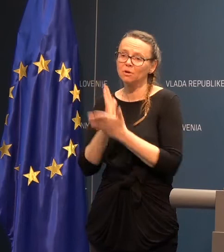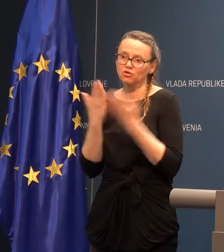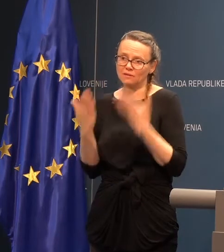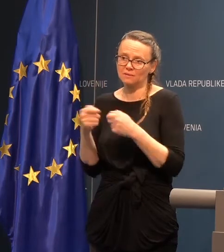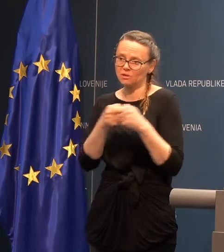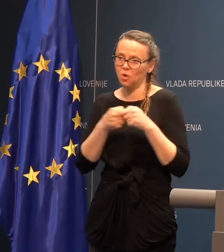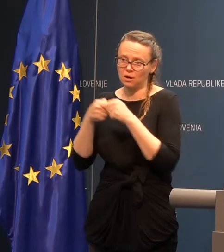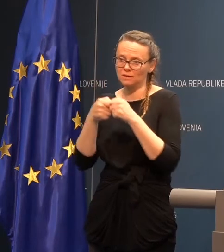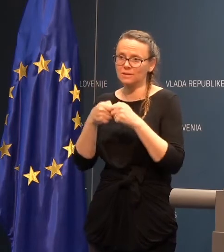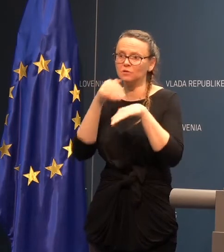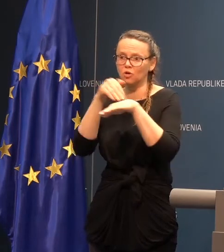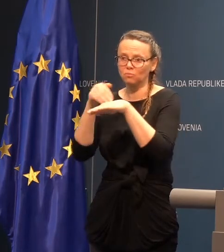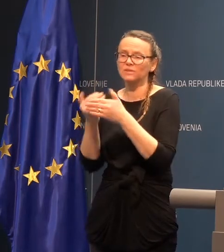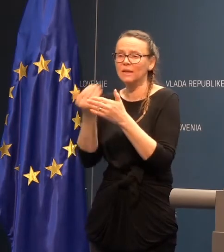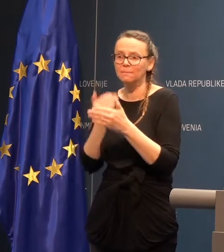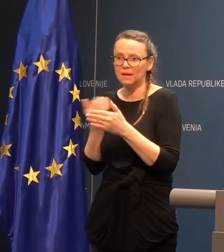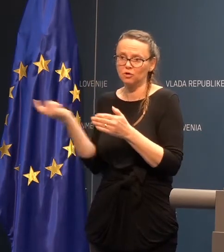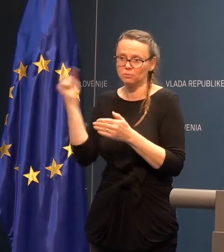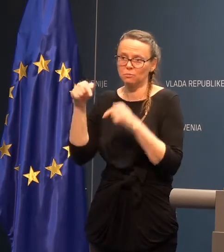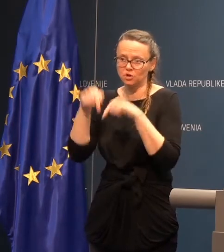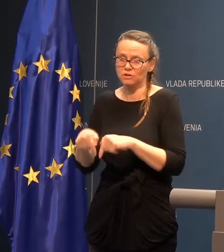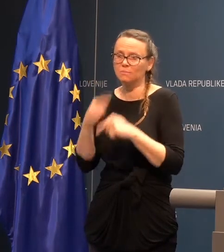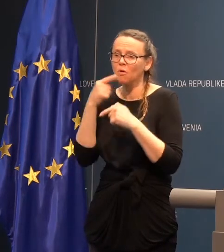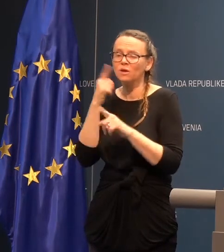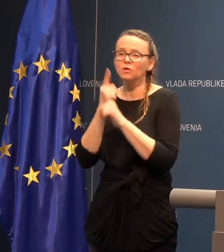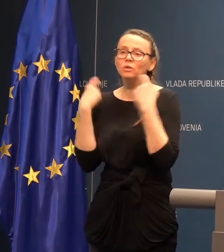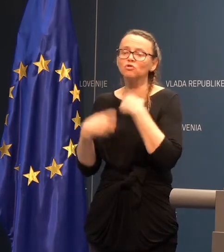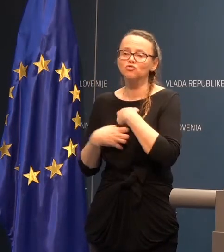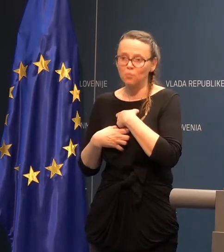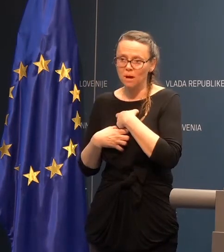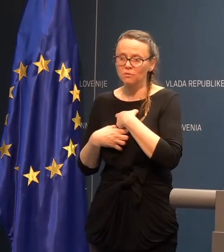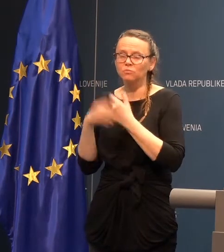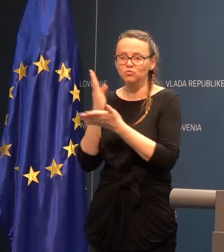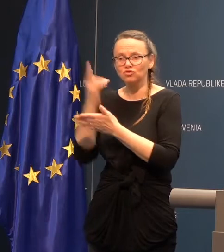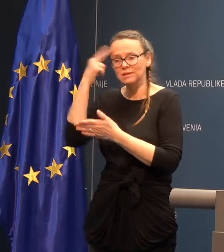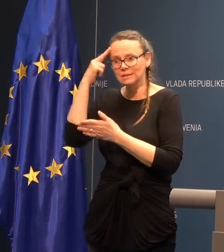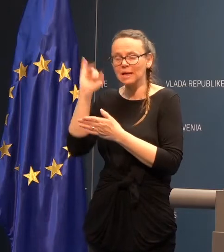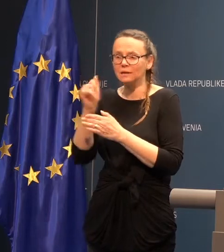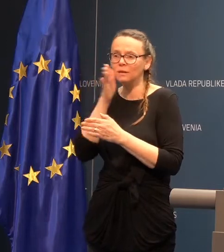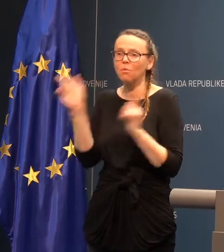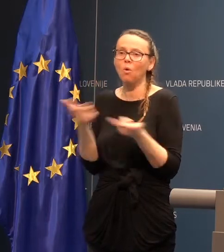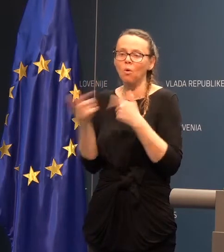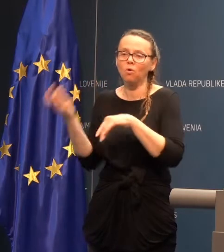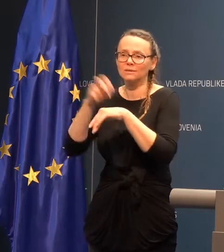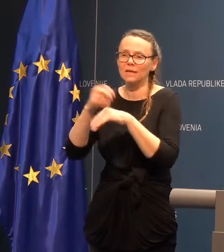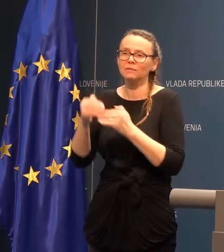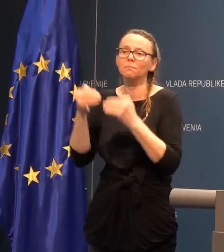organizatorje obvestili. Preden smo prišli sem, da so seznanjeni, da bo koncert predstavljen.